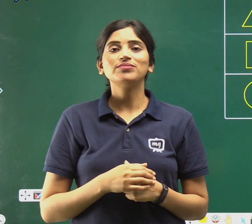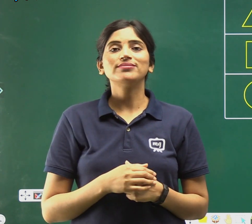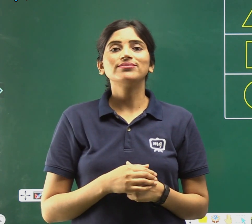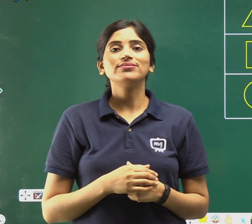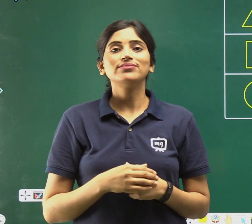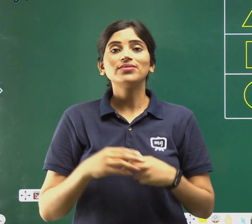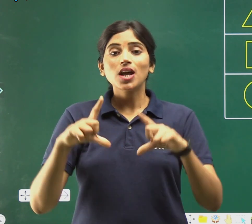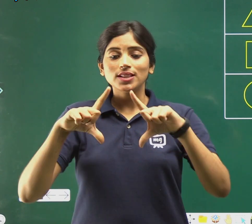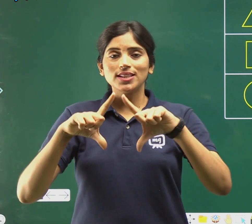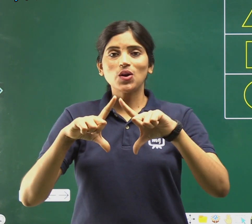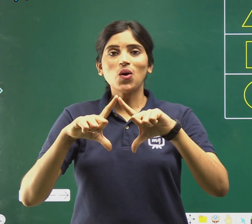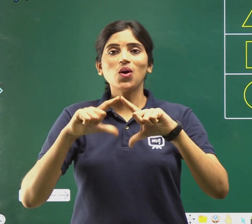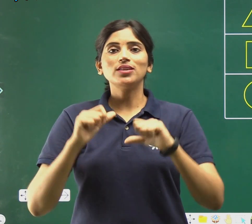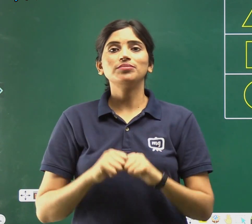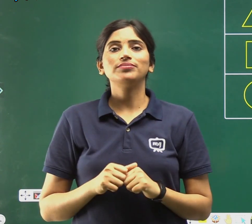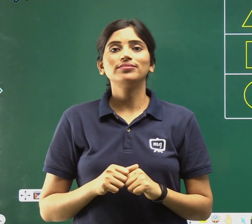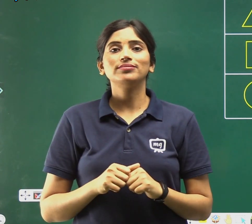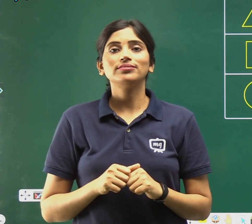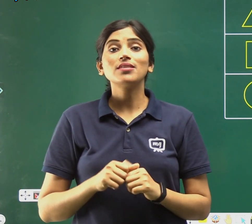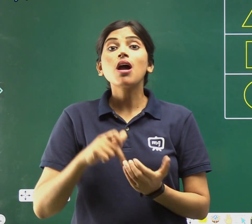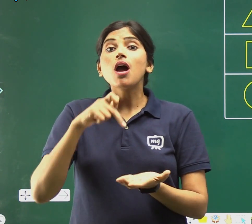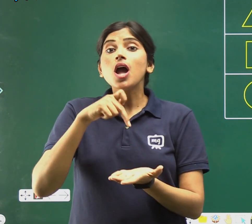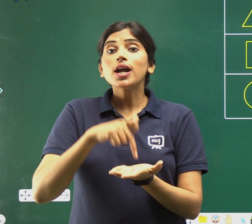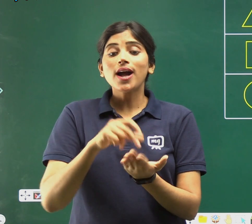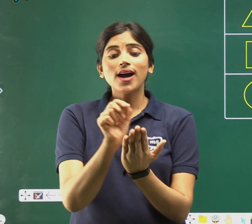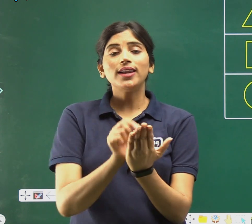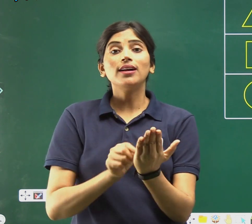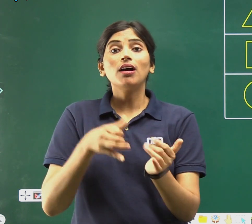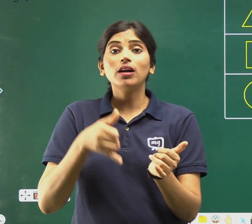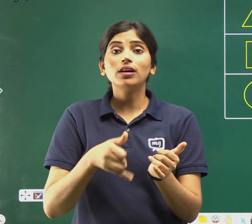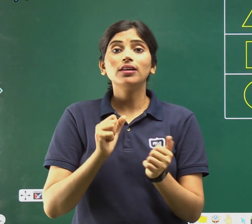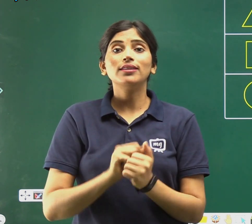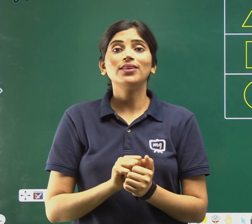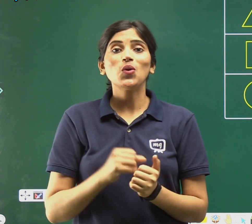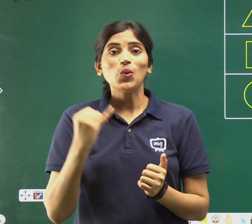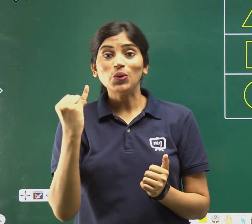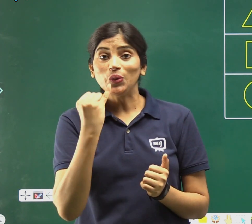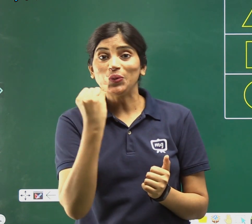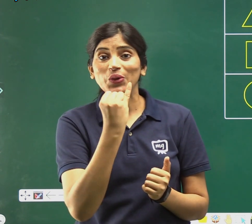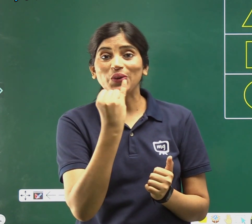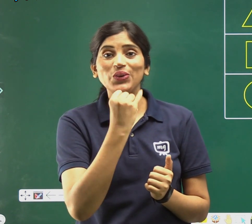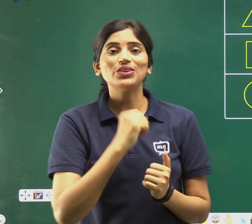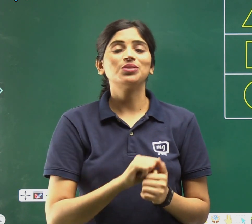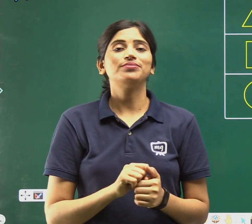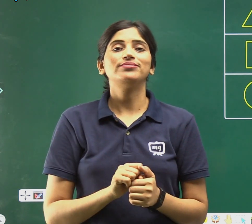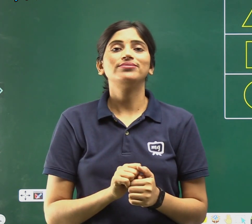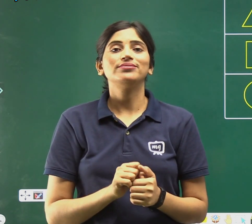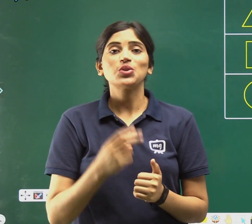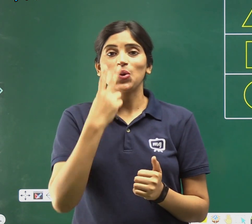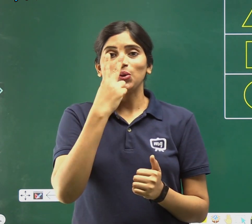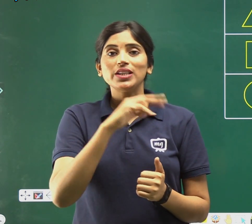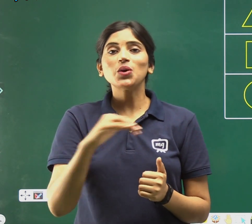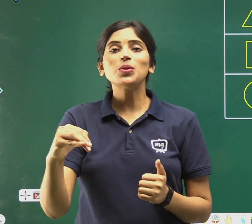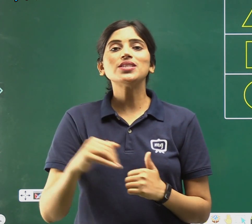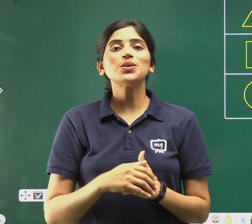तिकौन, कहां लिखा है? ढूंडो, देखो